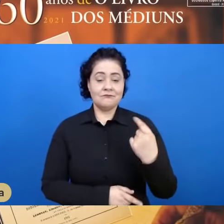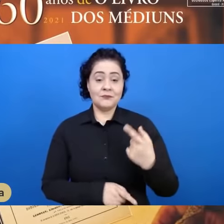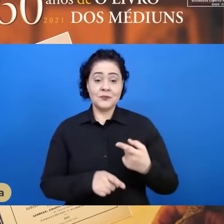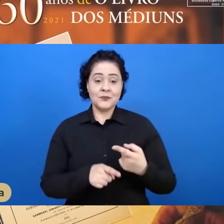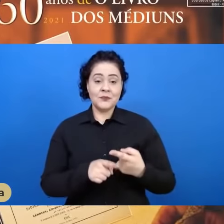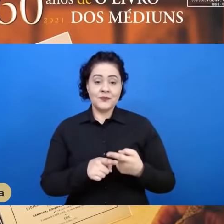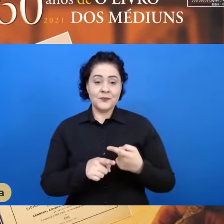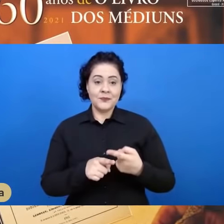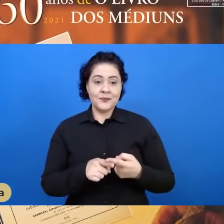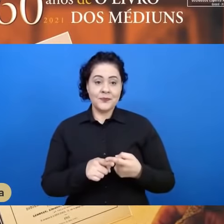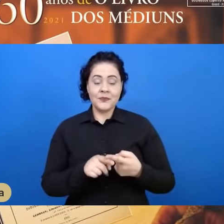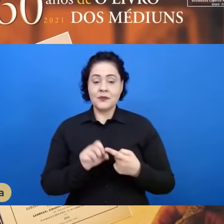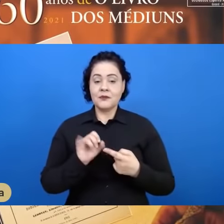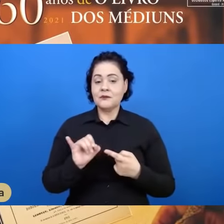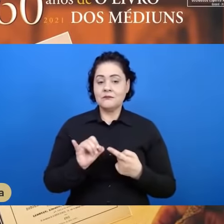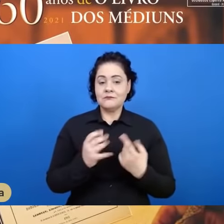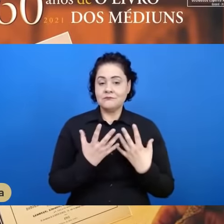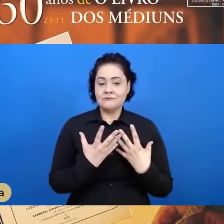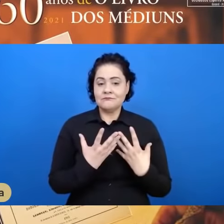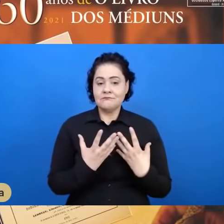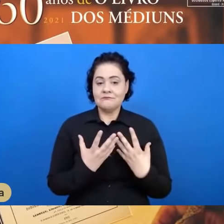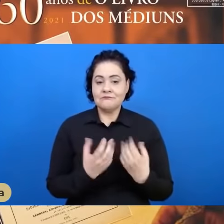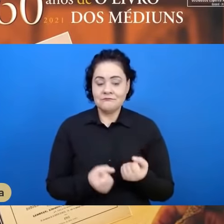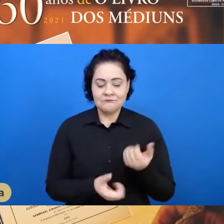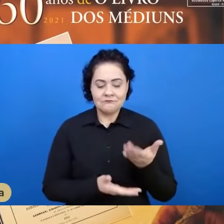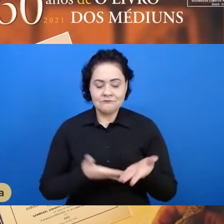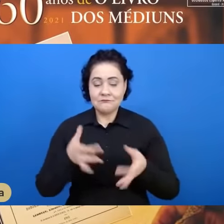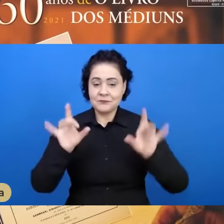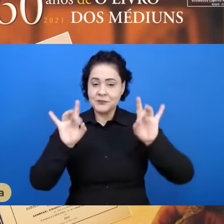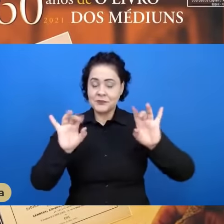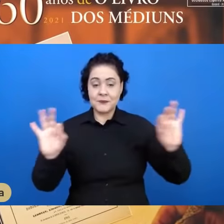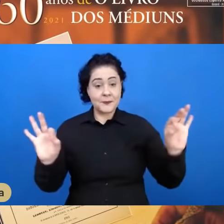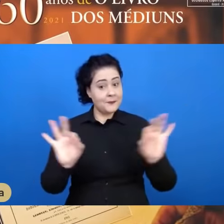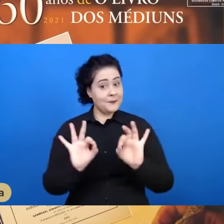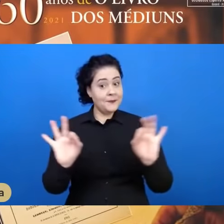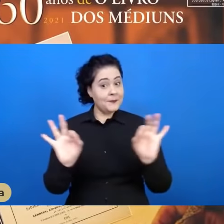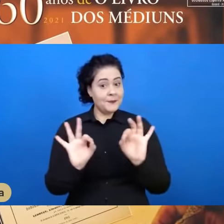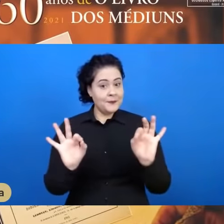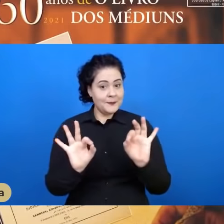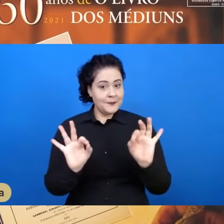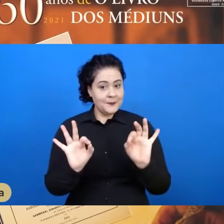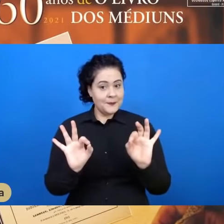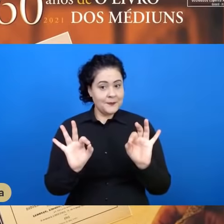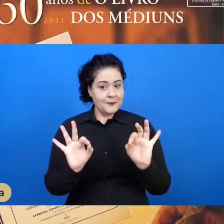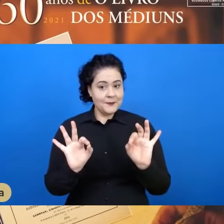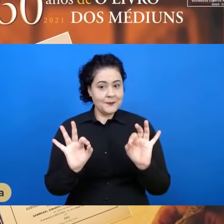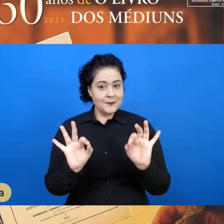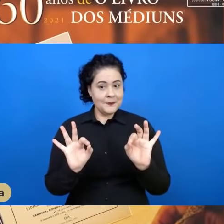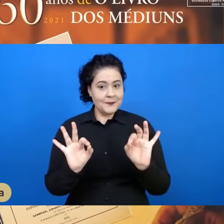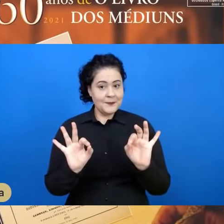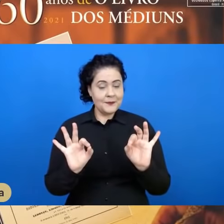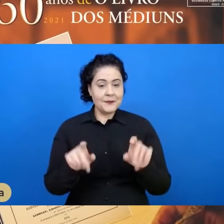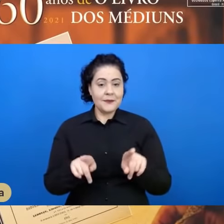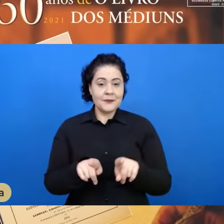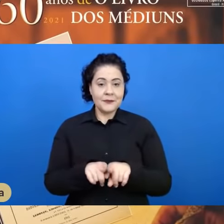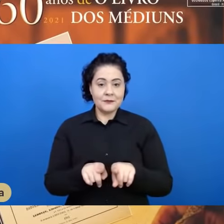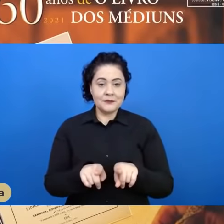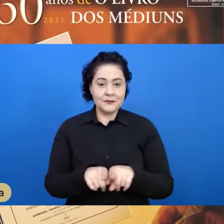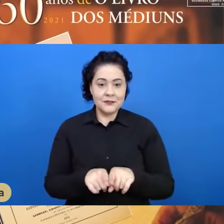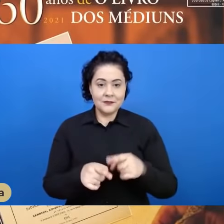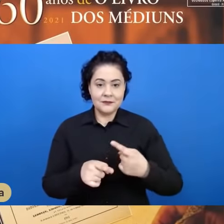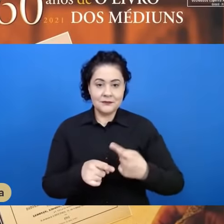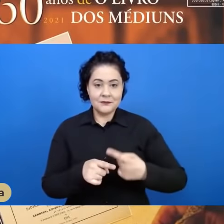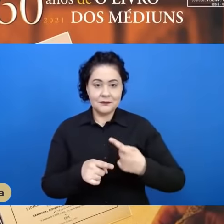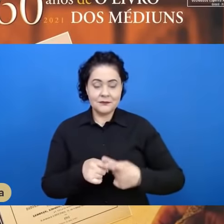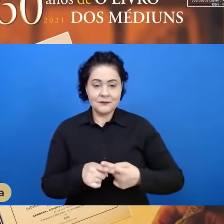ou tenha recebido favores especiais, não há isso na criação. a graça divina alcança